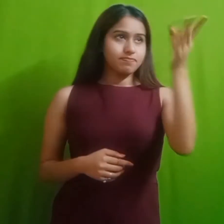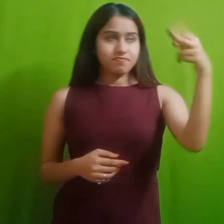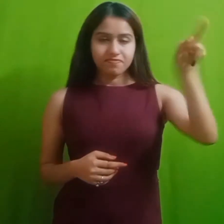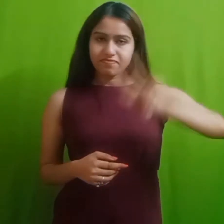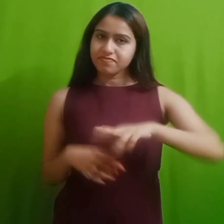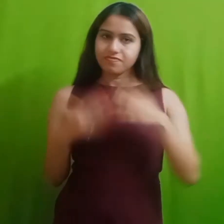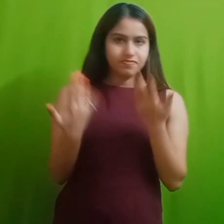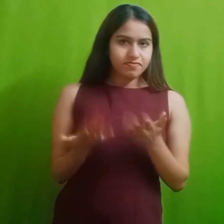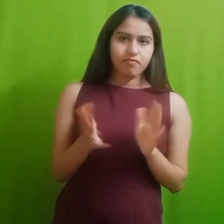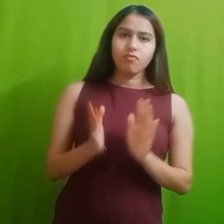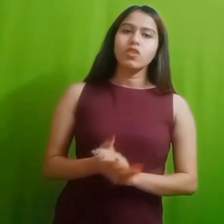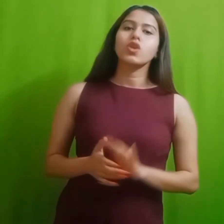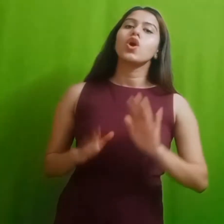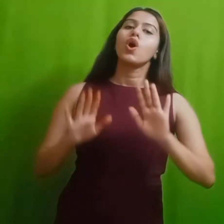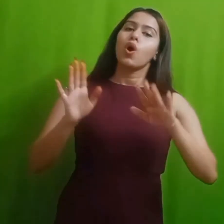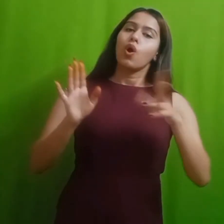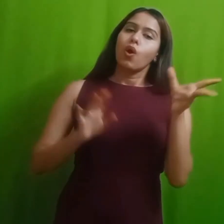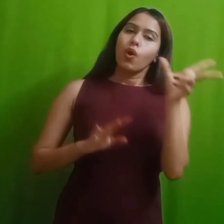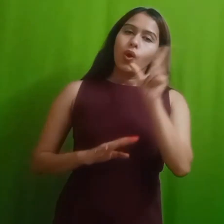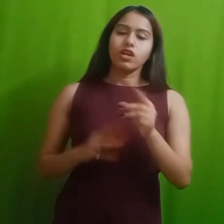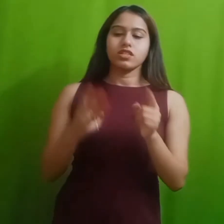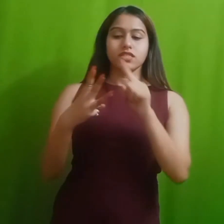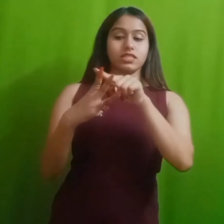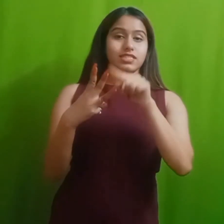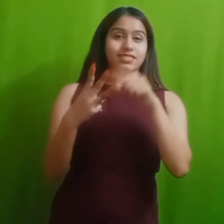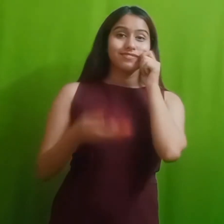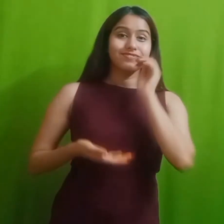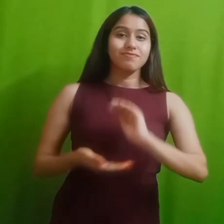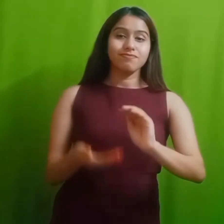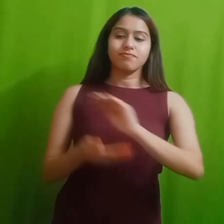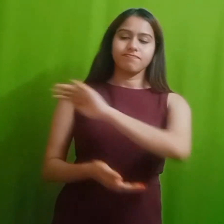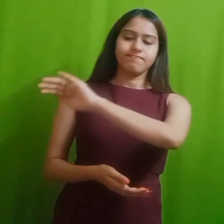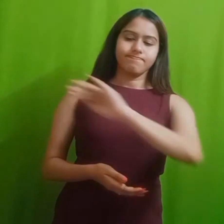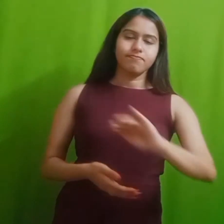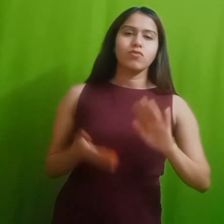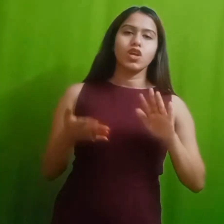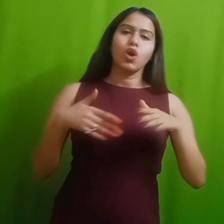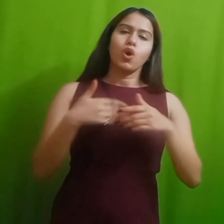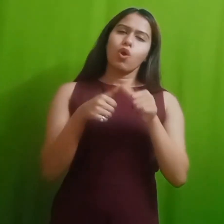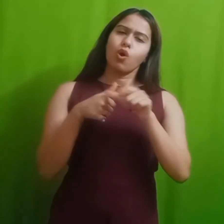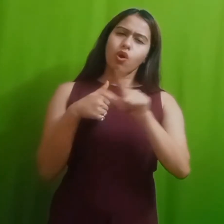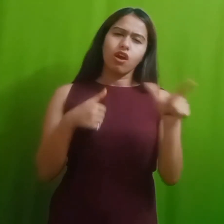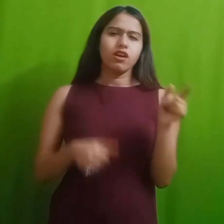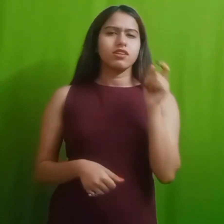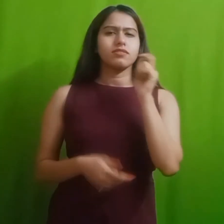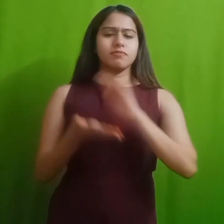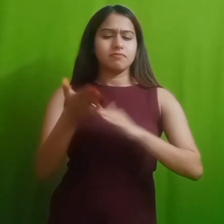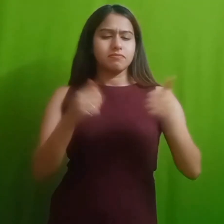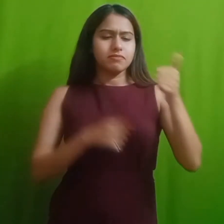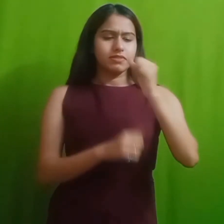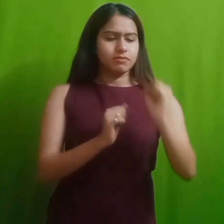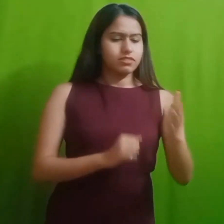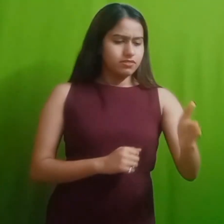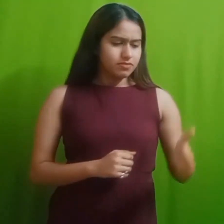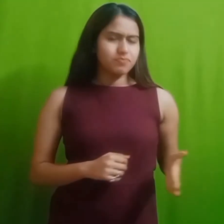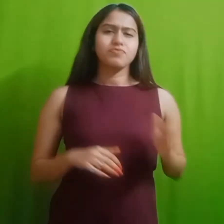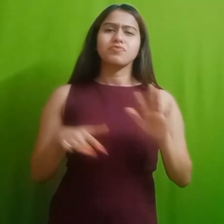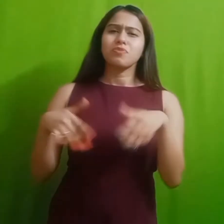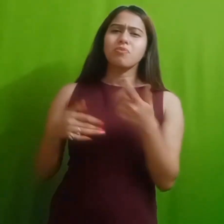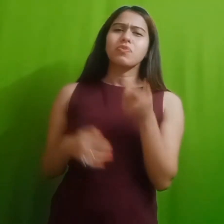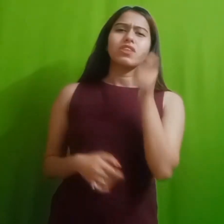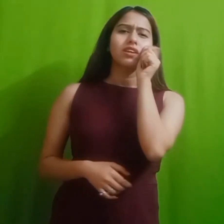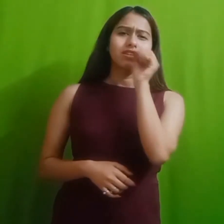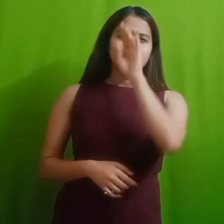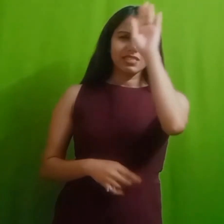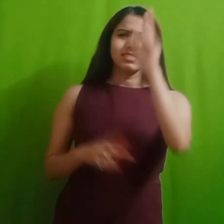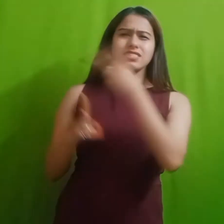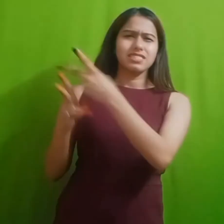जब